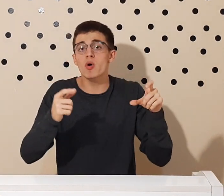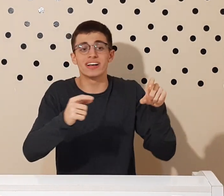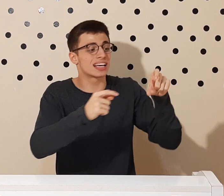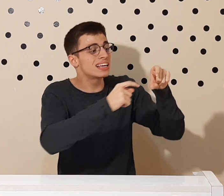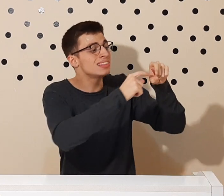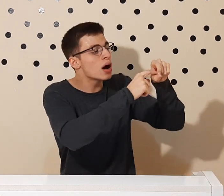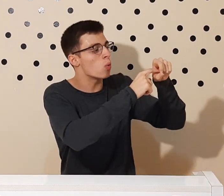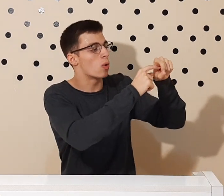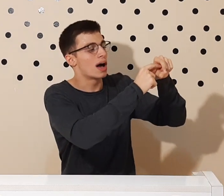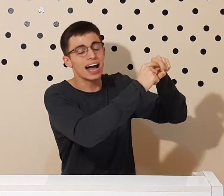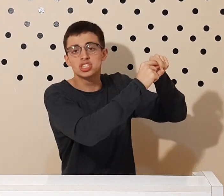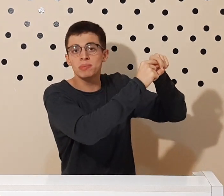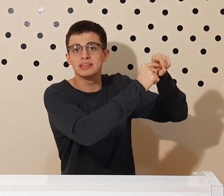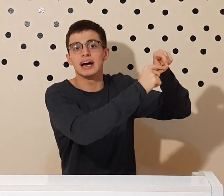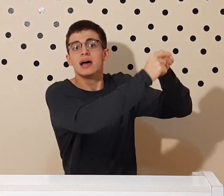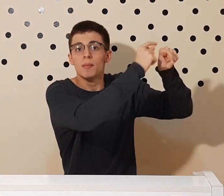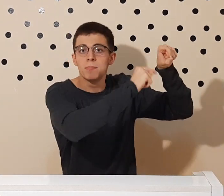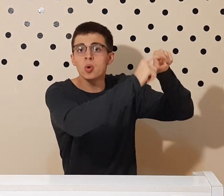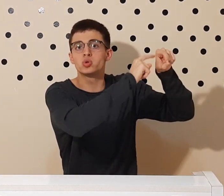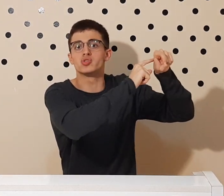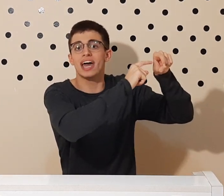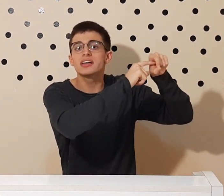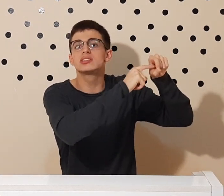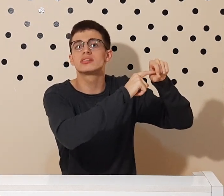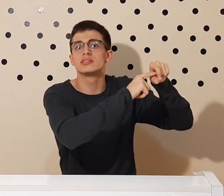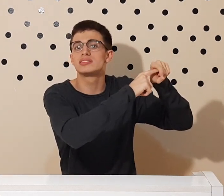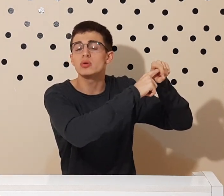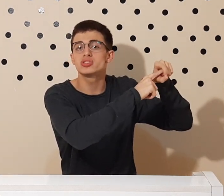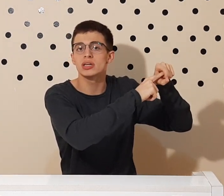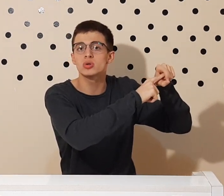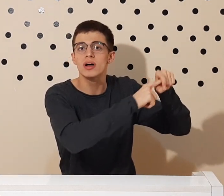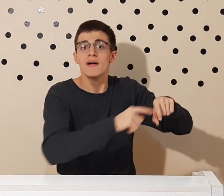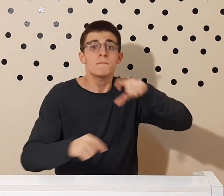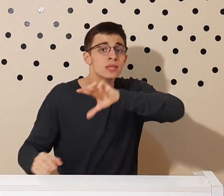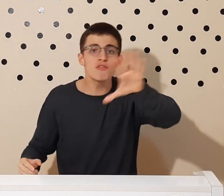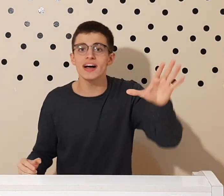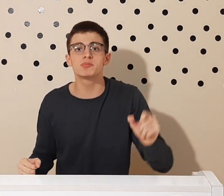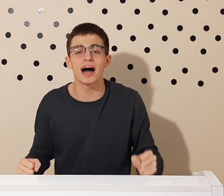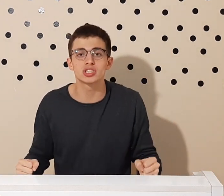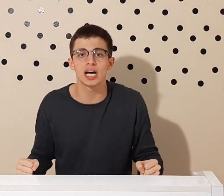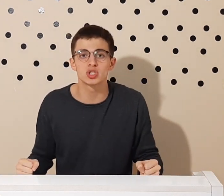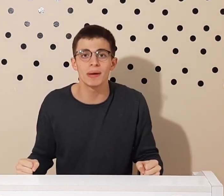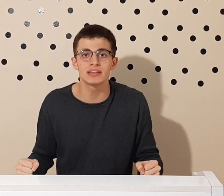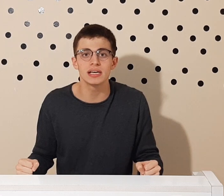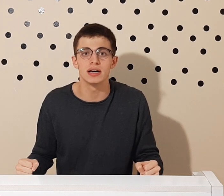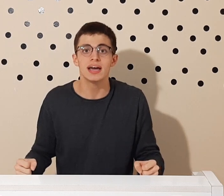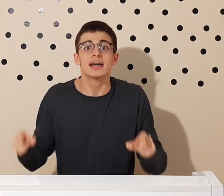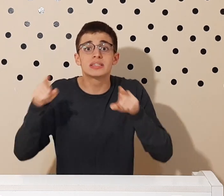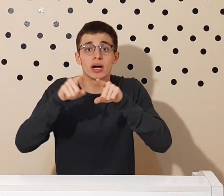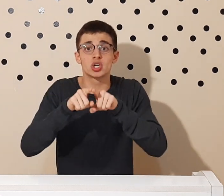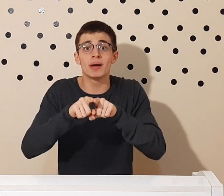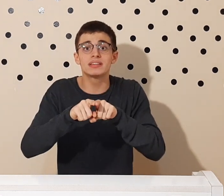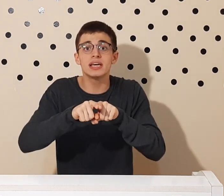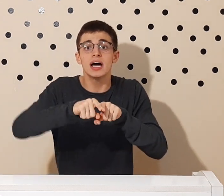coisa que não admita pontos equidistantes ao centro não faz parte da geometria. Então a geometria